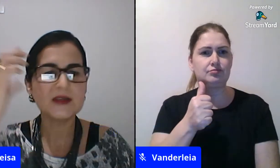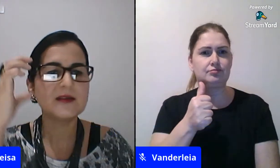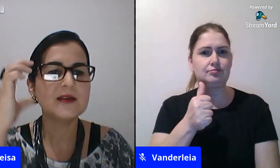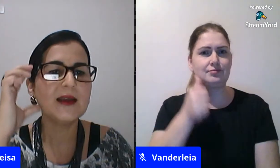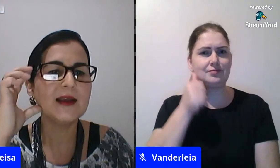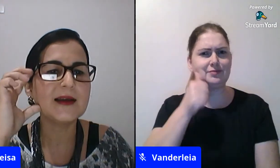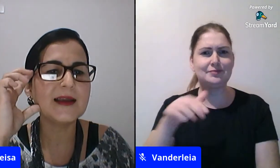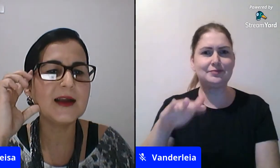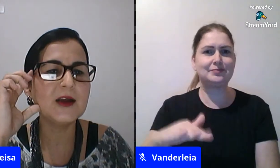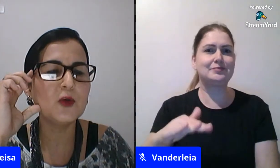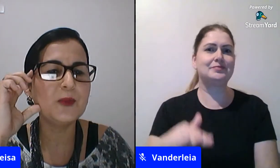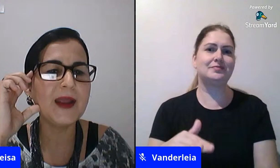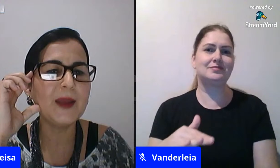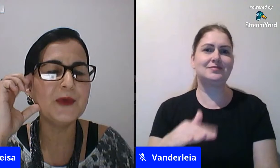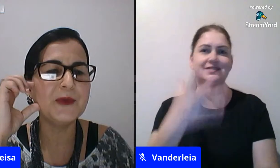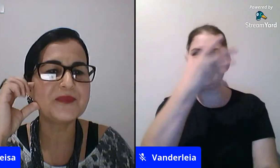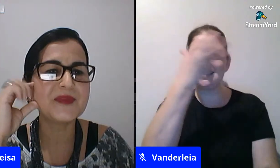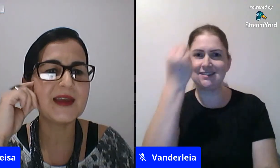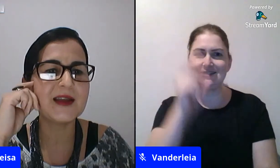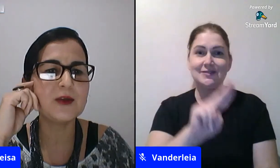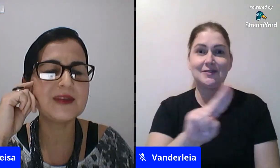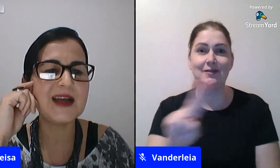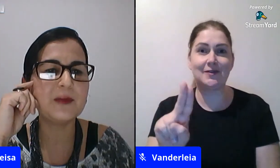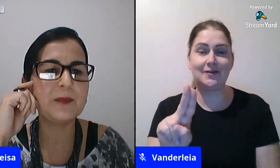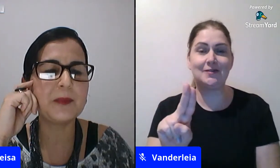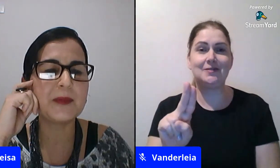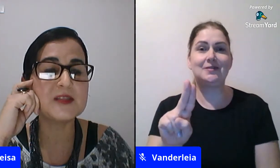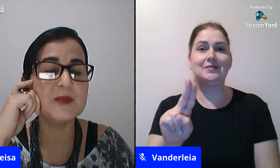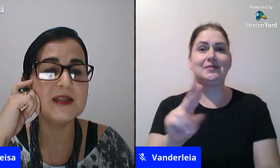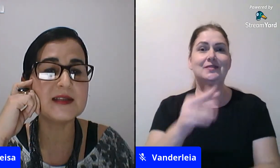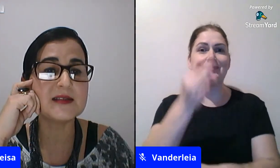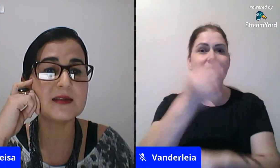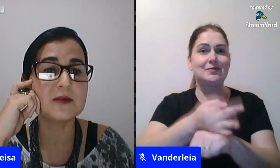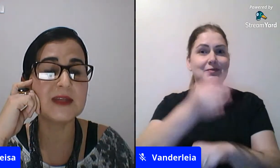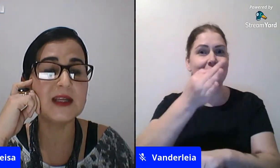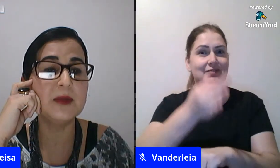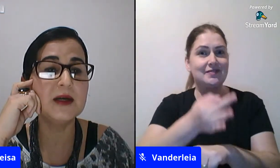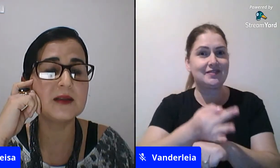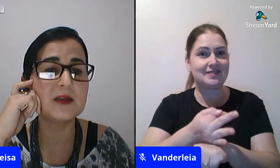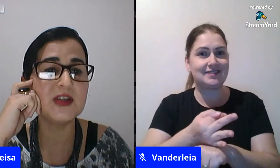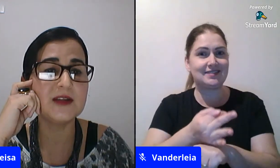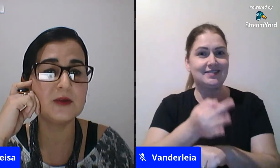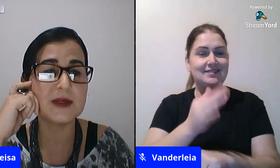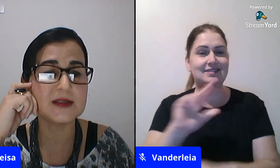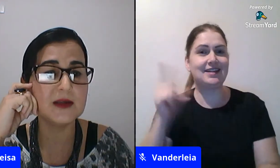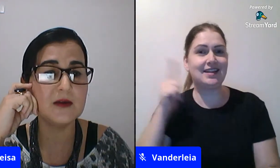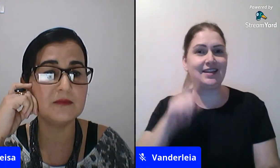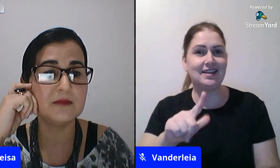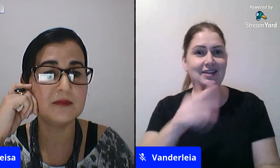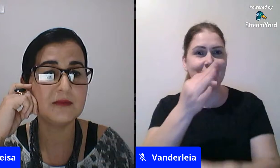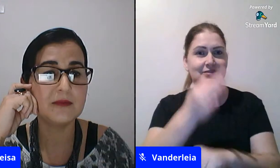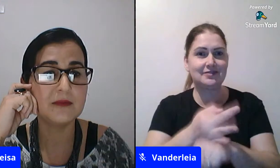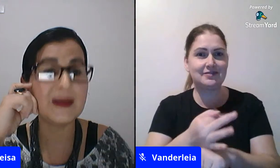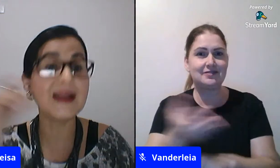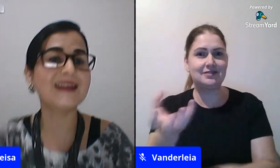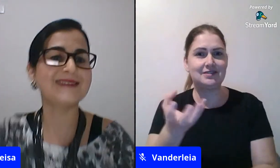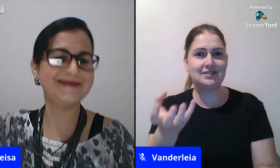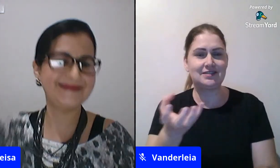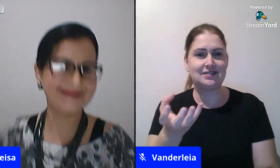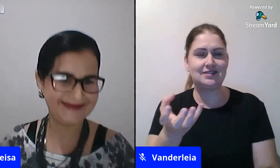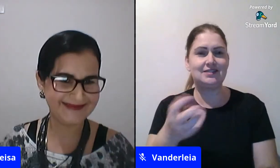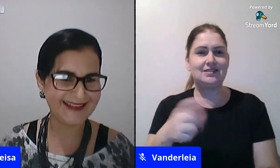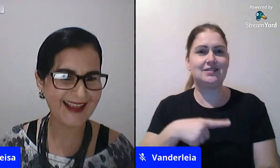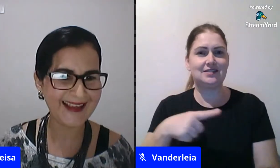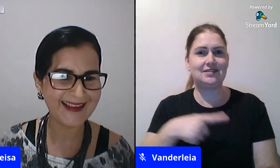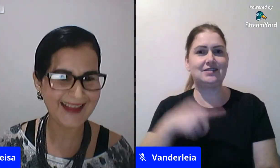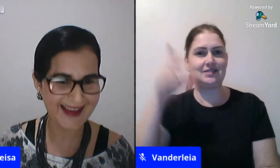que ela que ela ganhou o prêmio que ela lutava para as meninas no Talibã ter o direito à educação Malala